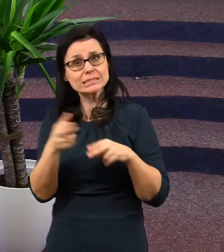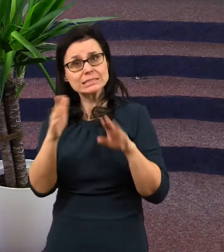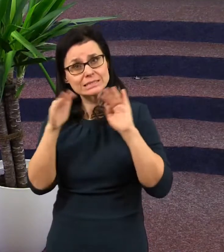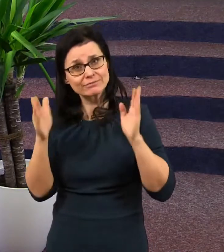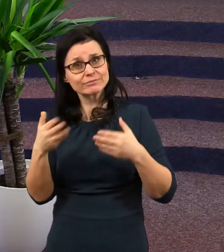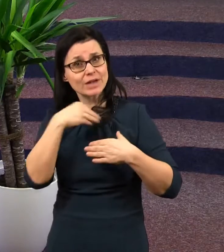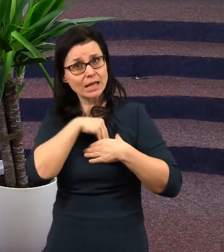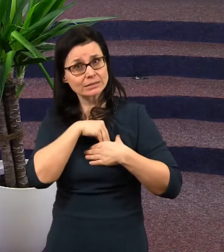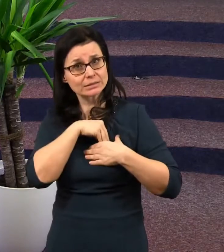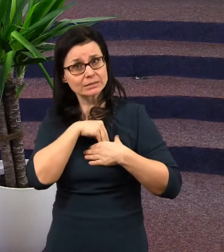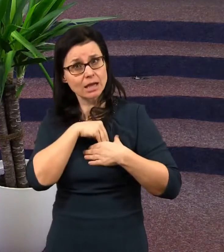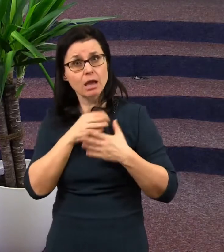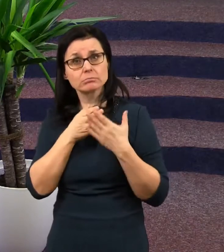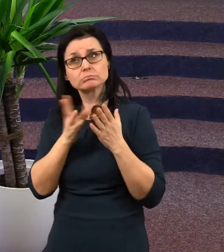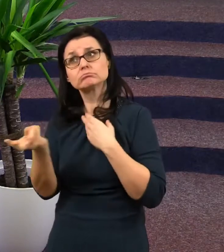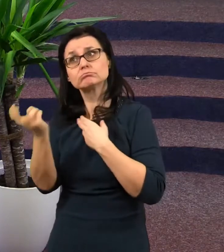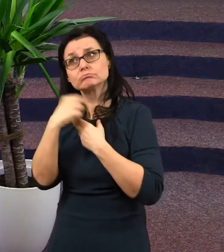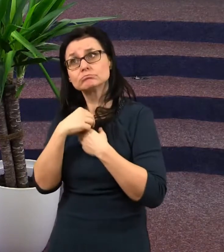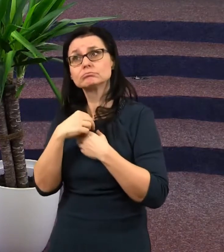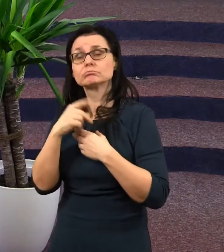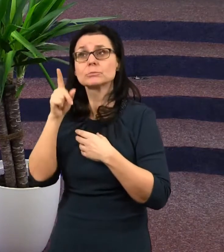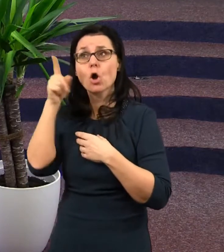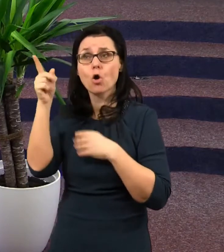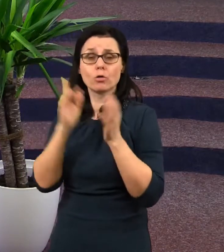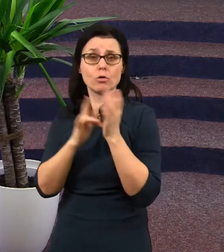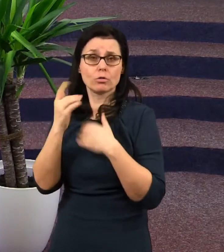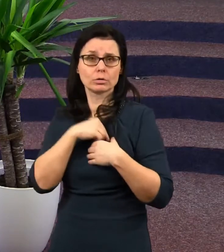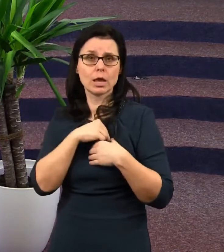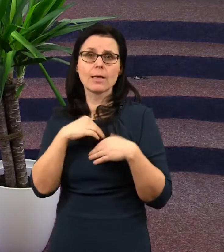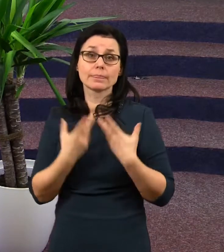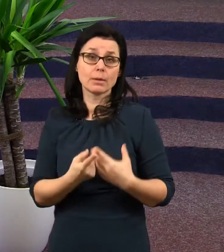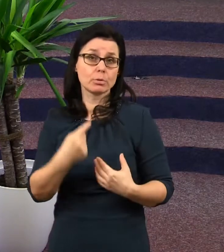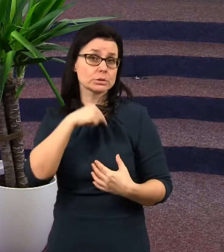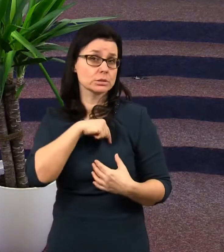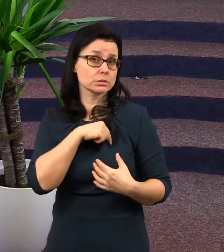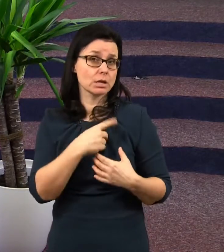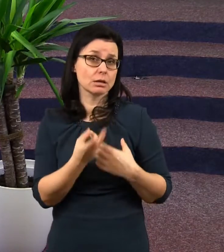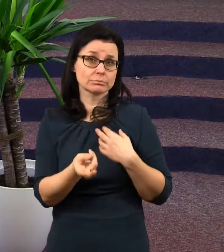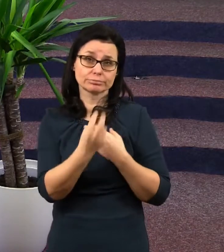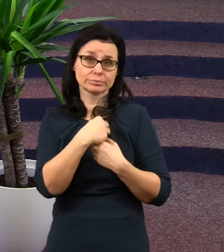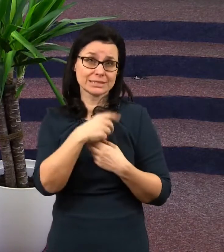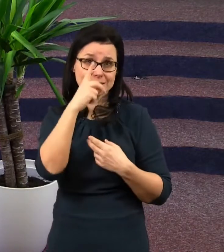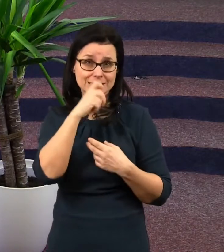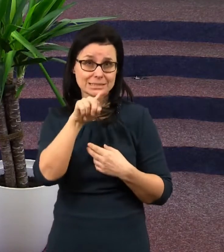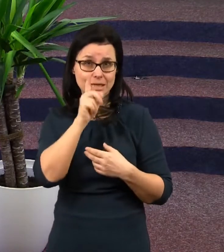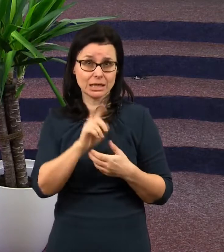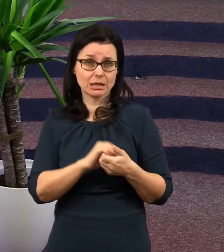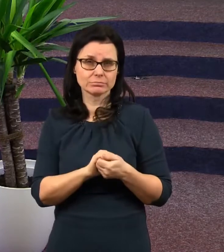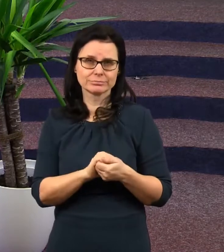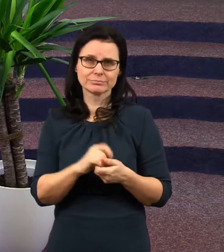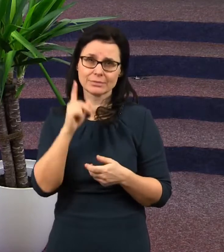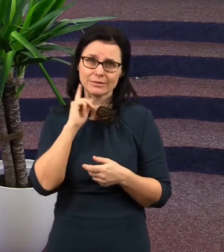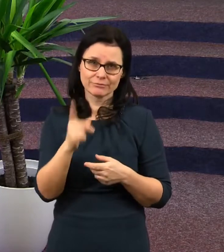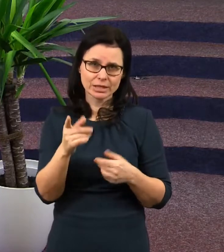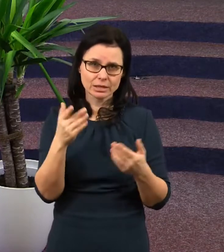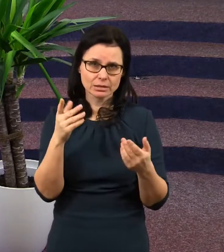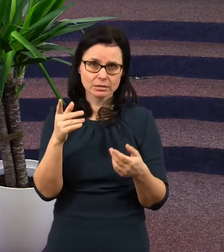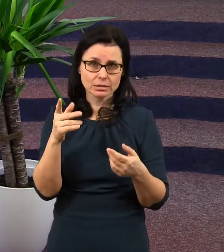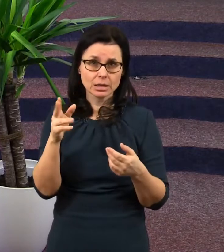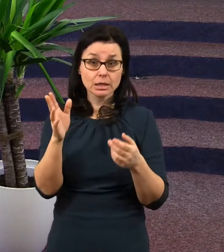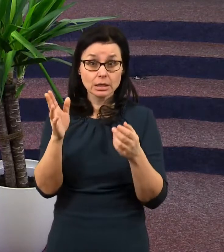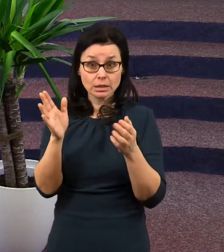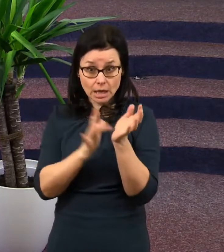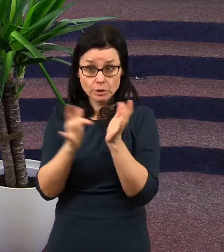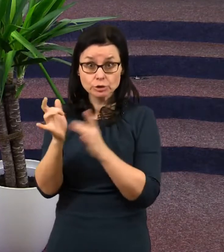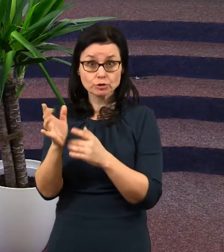které bydlí on? A nebo je tam ten zlý, víte, kolik zlých duchů vyhnal pán